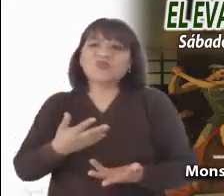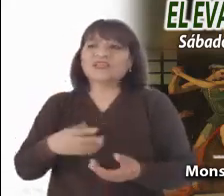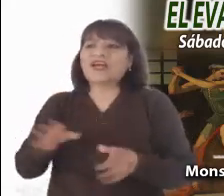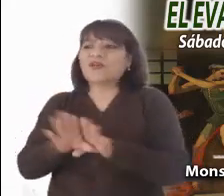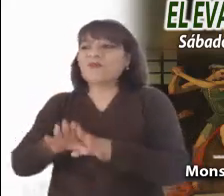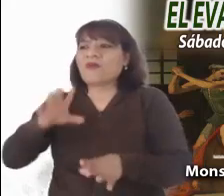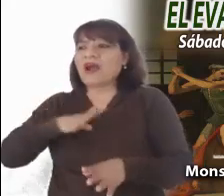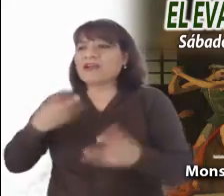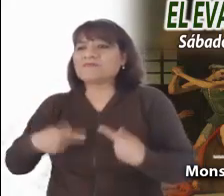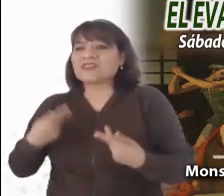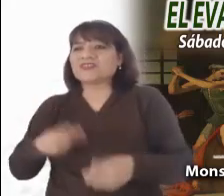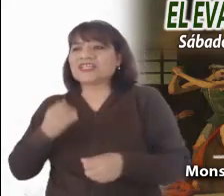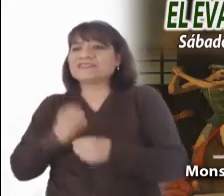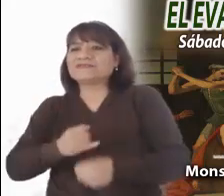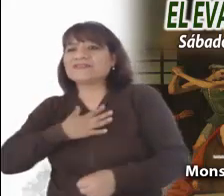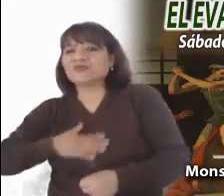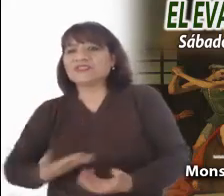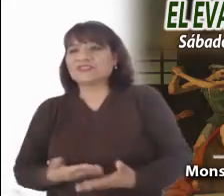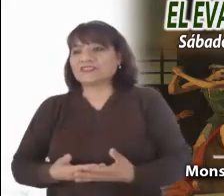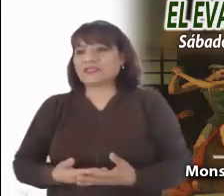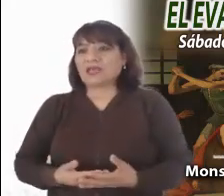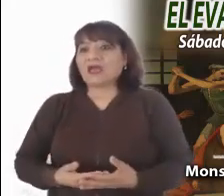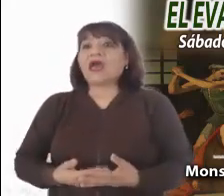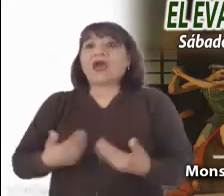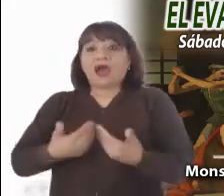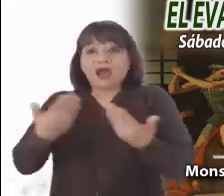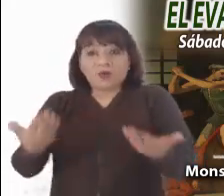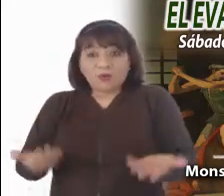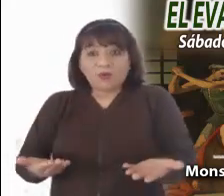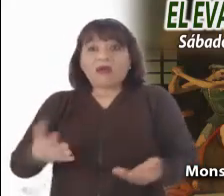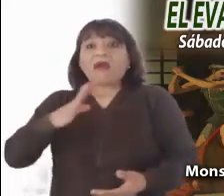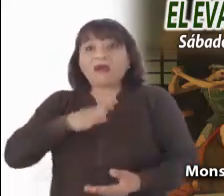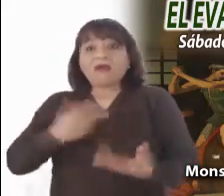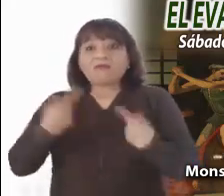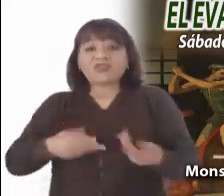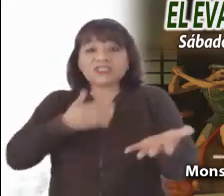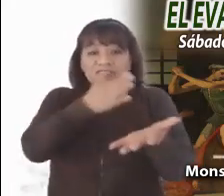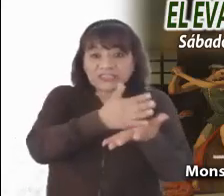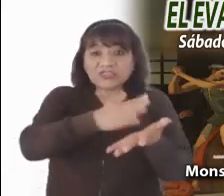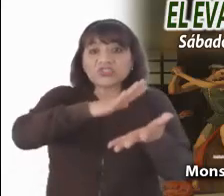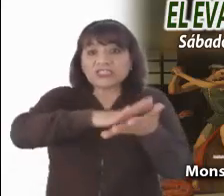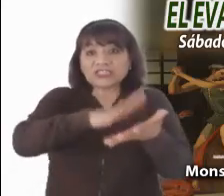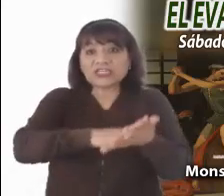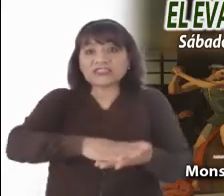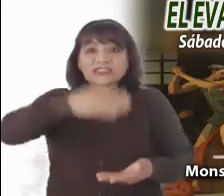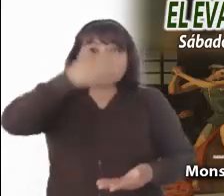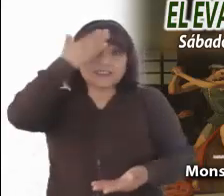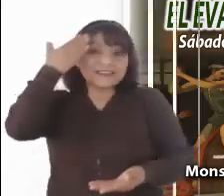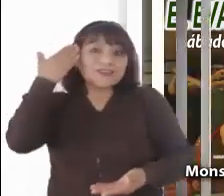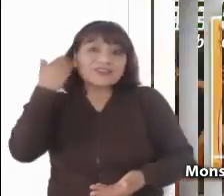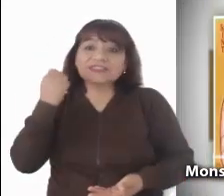injusticias. Hoy también hay inocentes en las cárceles. Sin olvidar las víctimas